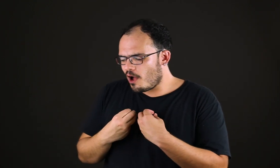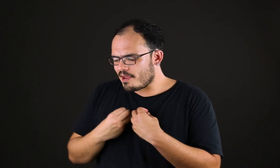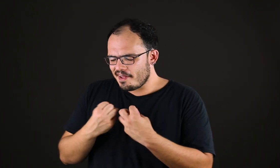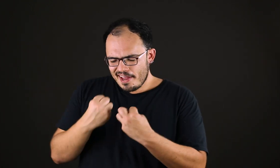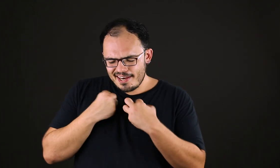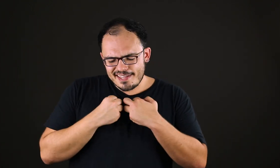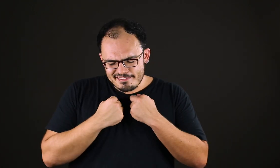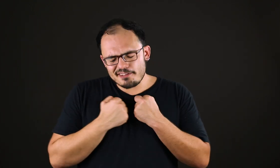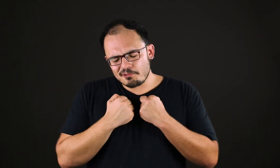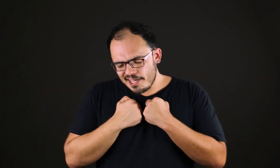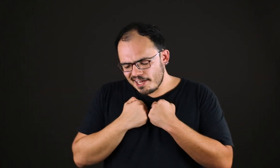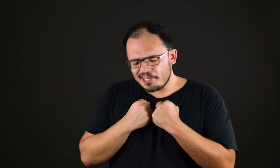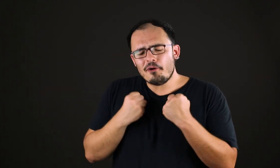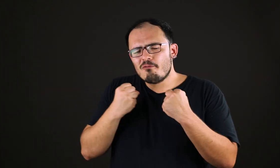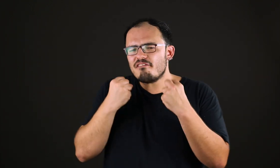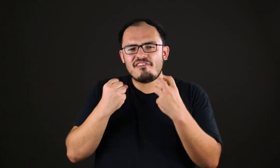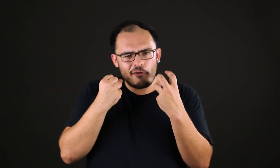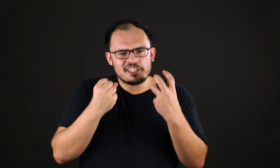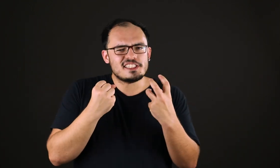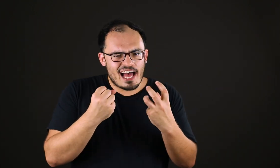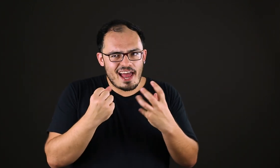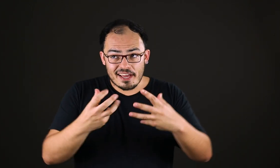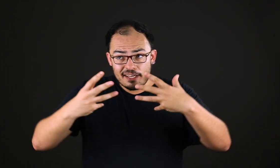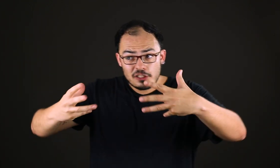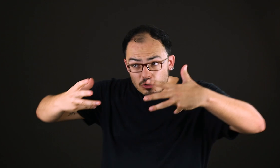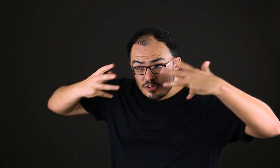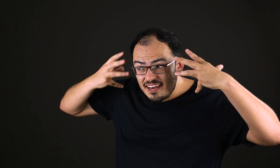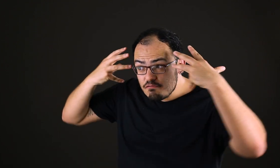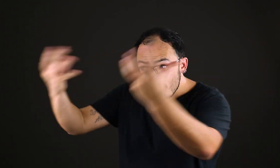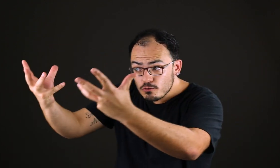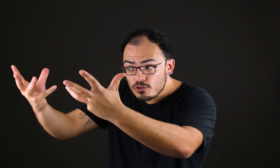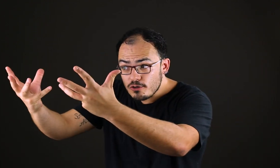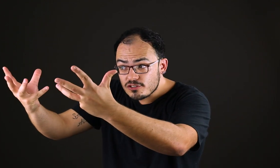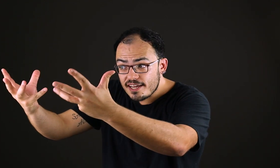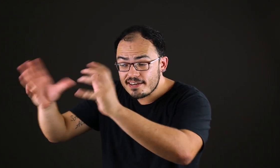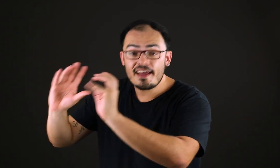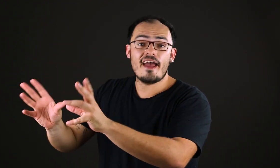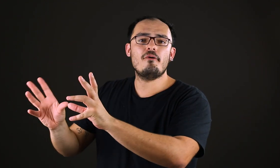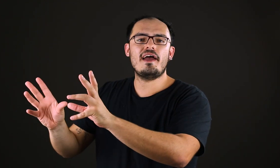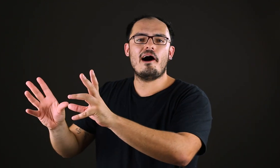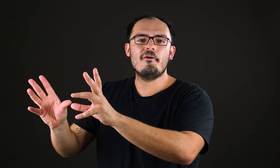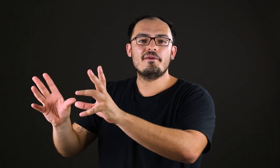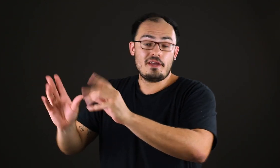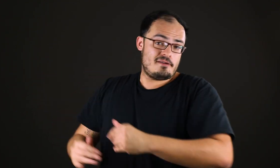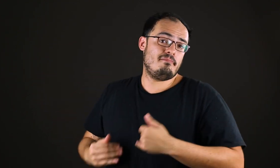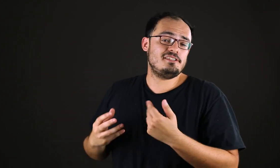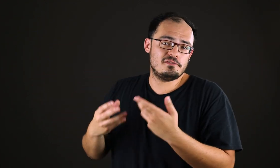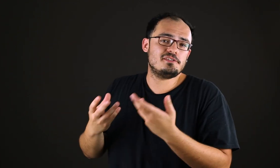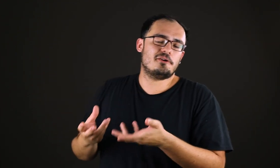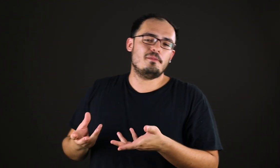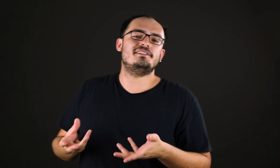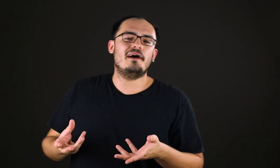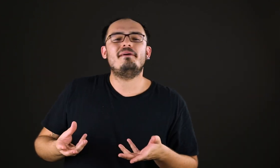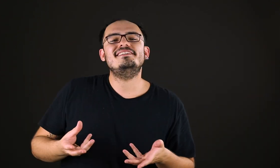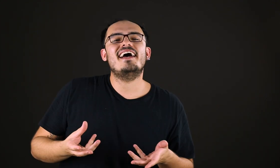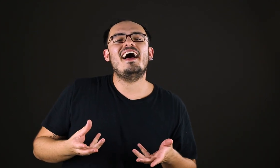O homem, ele tem dentro dele uma fé originária de que o que ele vê com os olhos dele é o real. Mas se você começar a pensar,